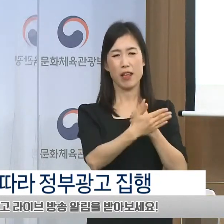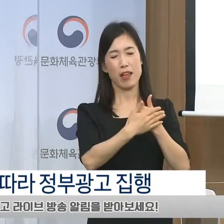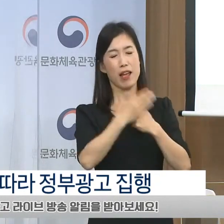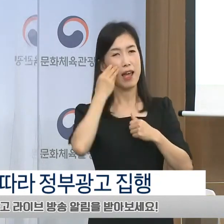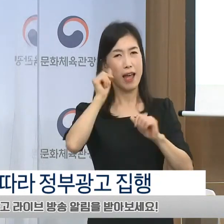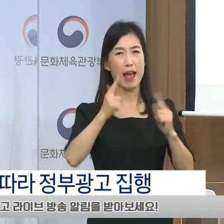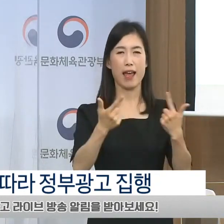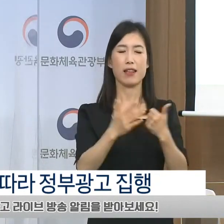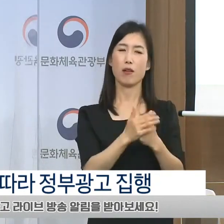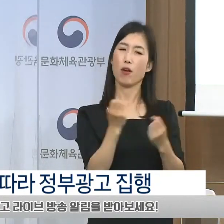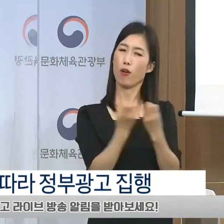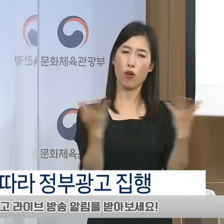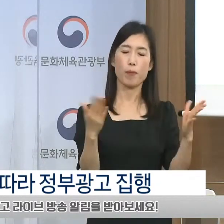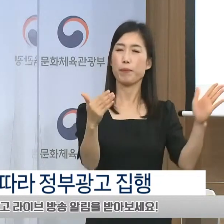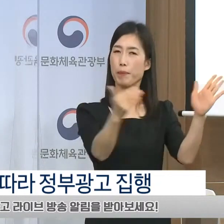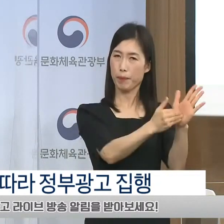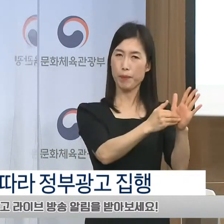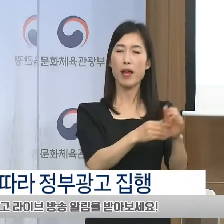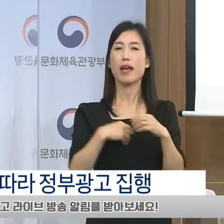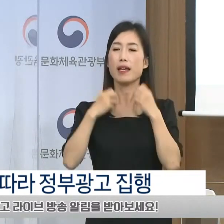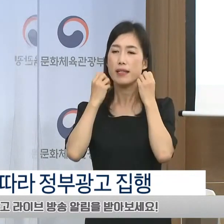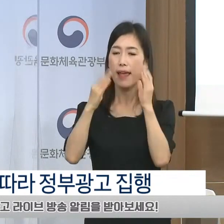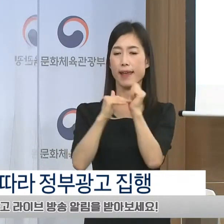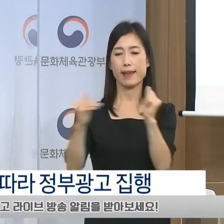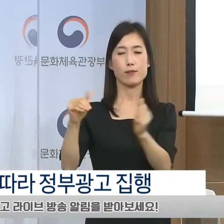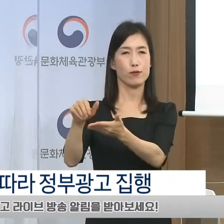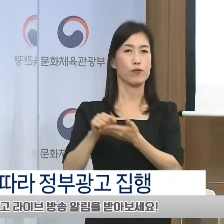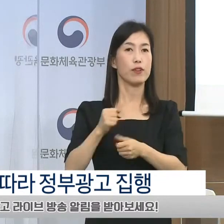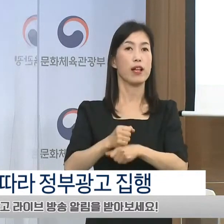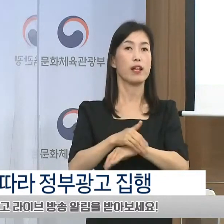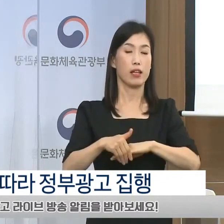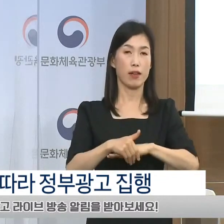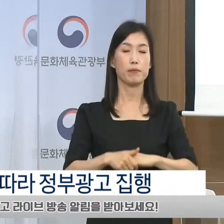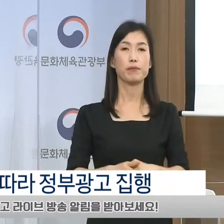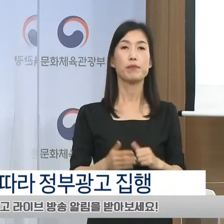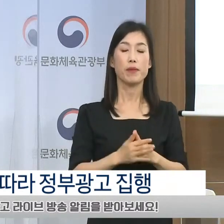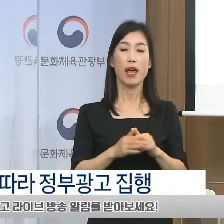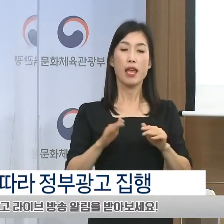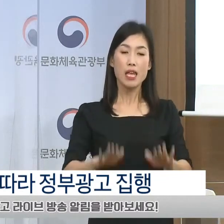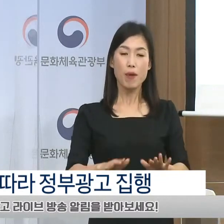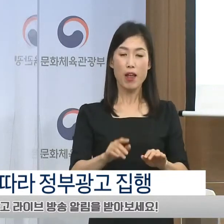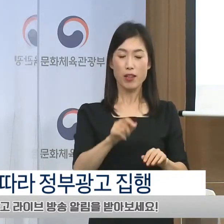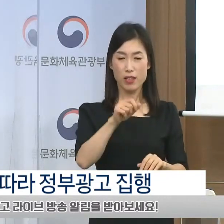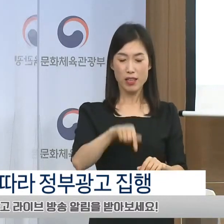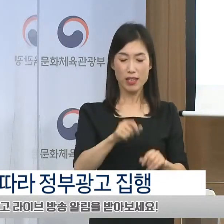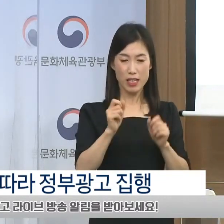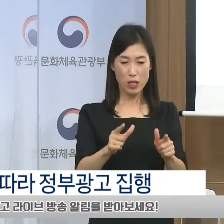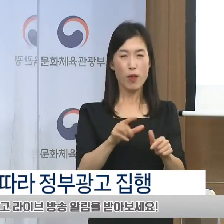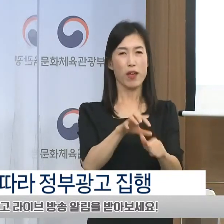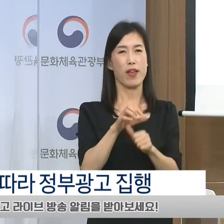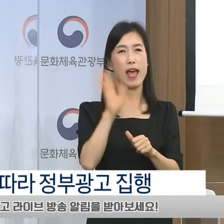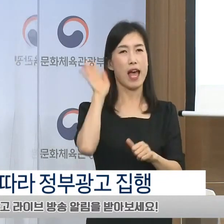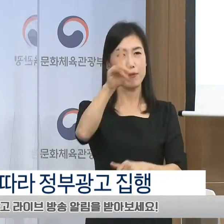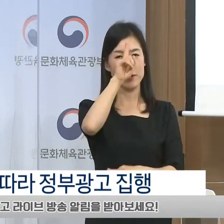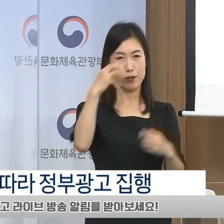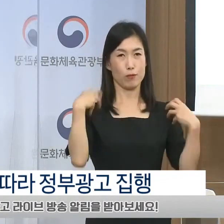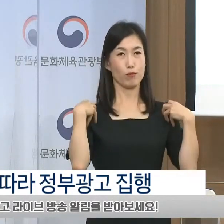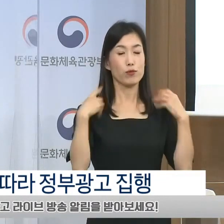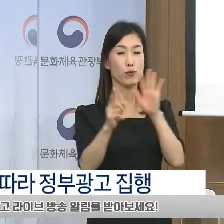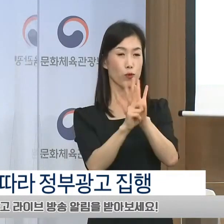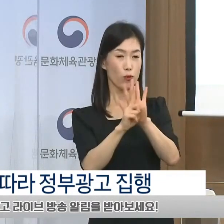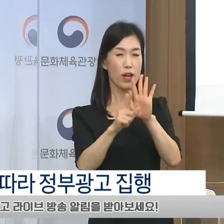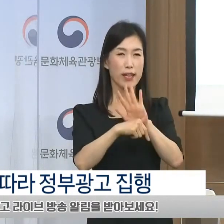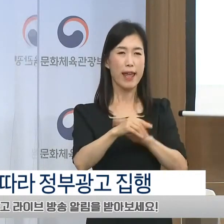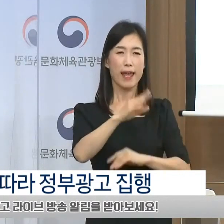지표들을 활용하게 되었습니다. 이번 개편을 계기로 정부 광고가 보다 투명하고 신뢰할 수 있는